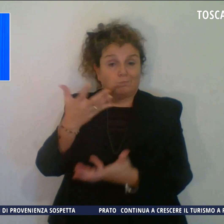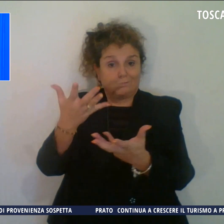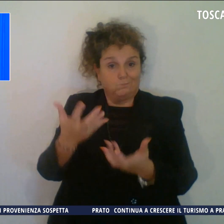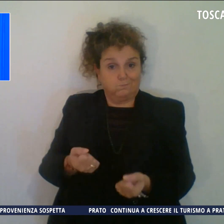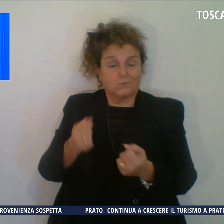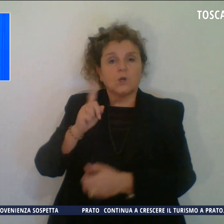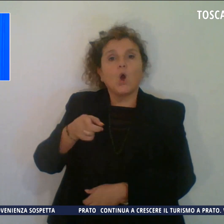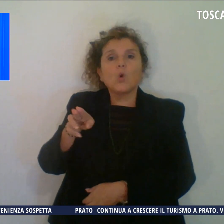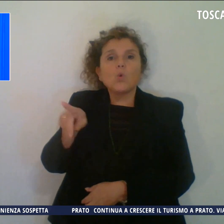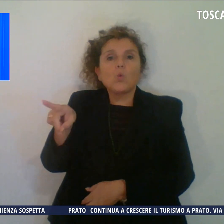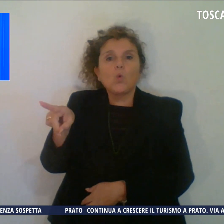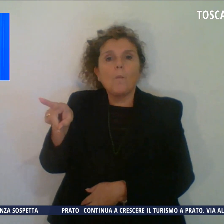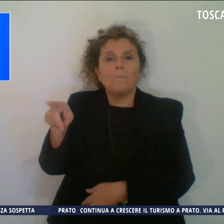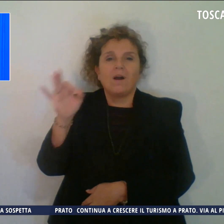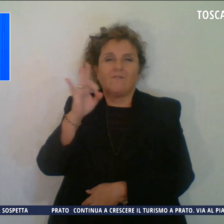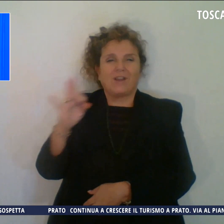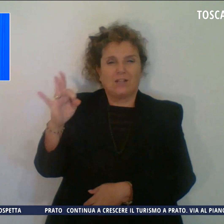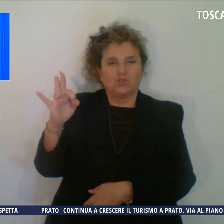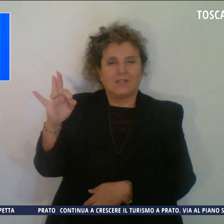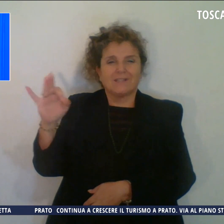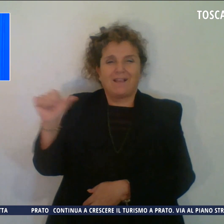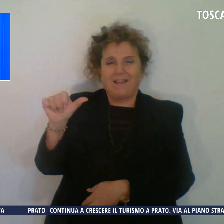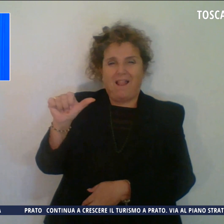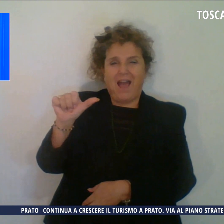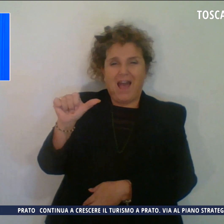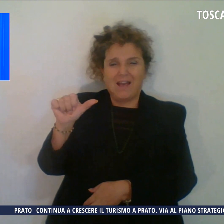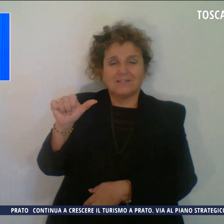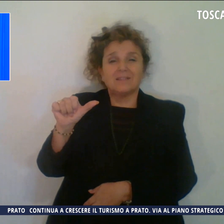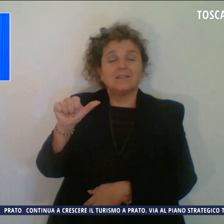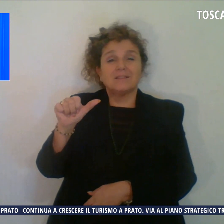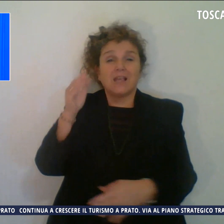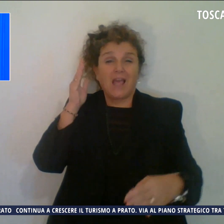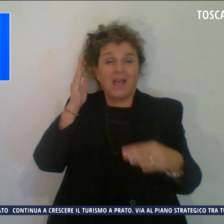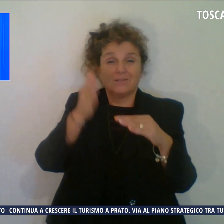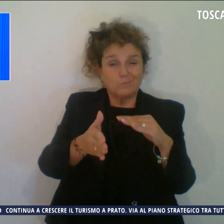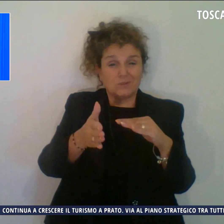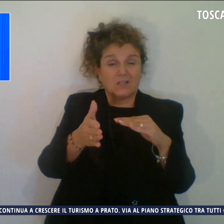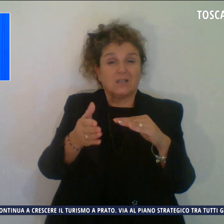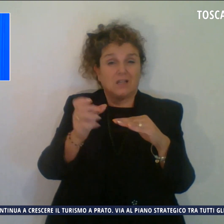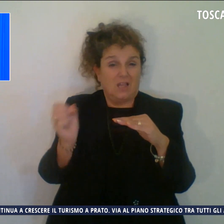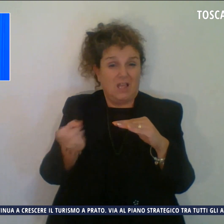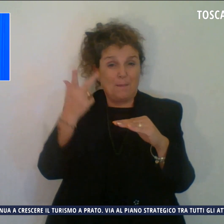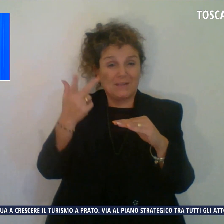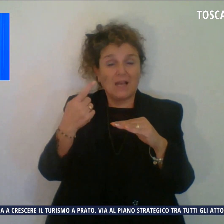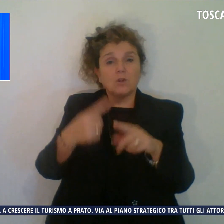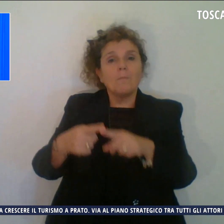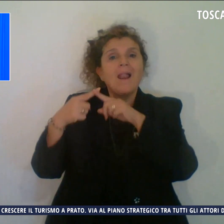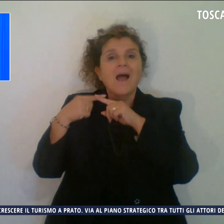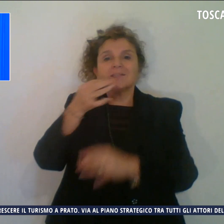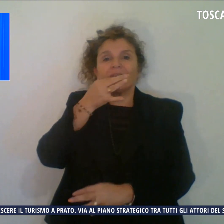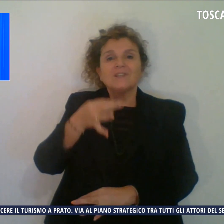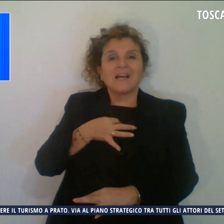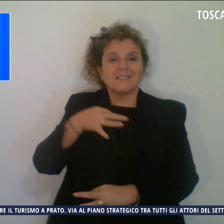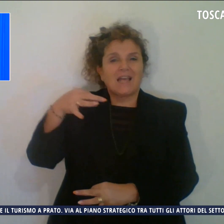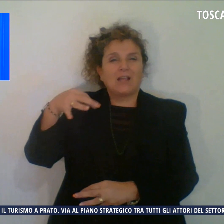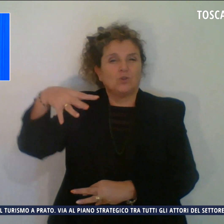Francesca Scarlatti il rito immediato per l'ex fidanzato di Martina,